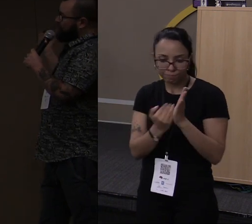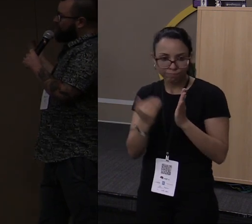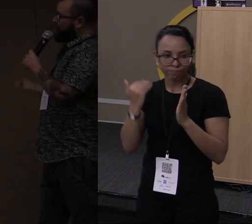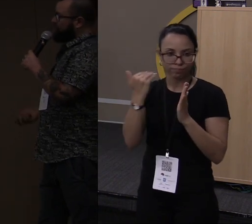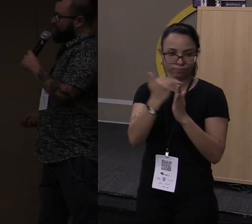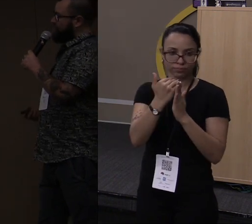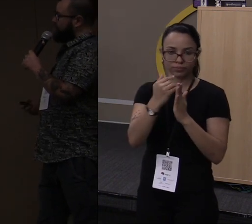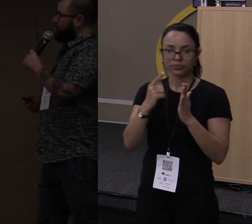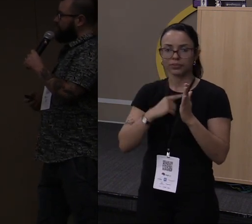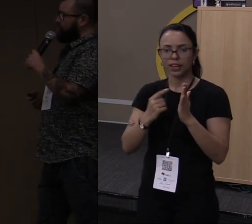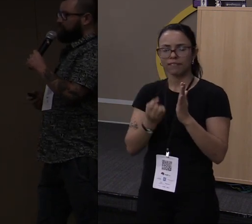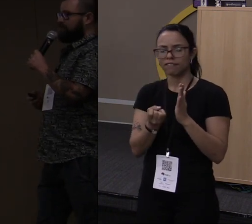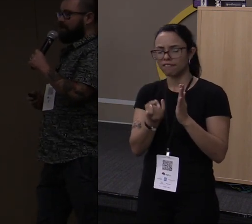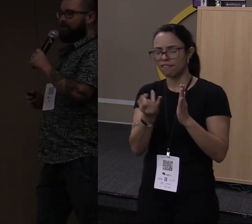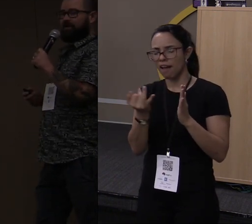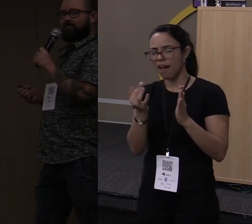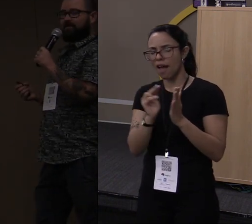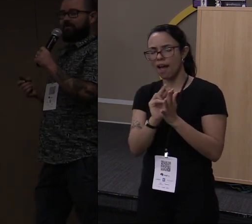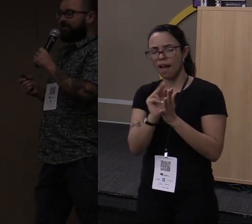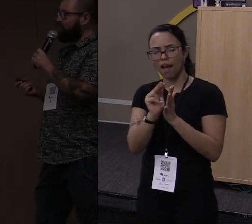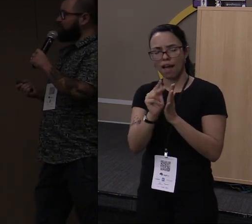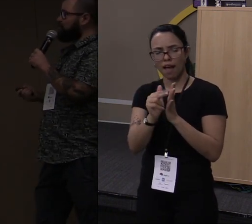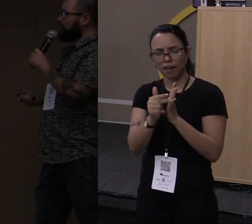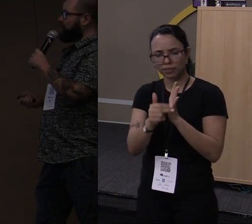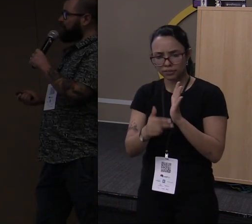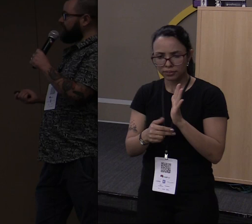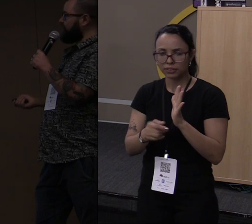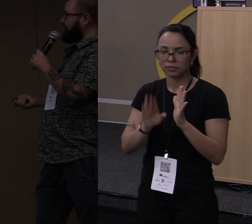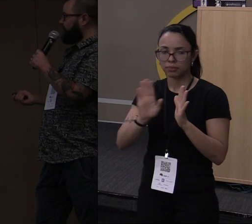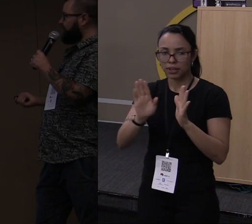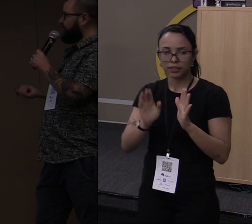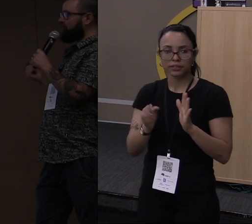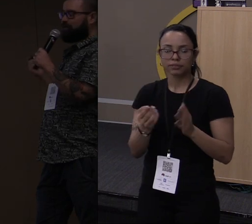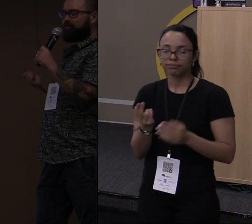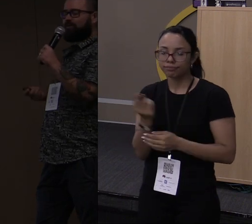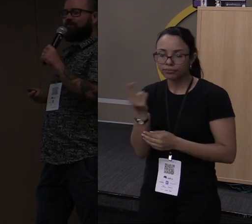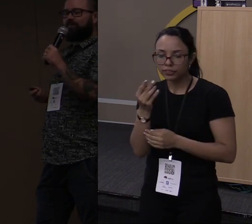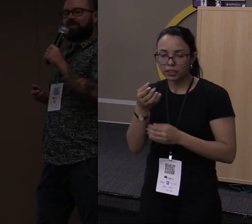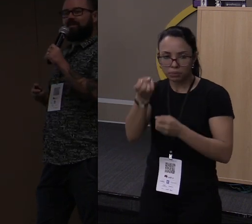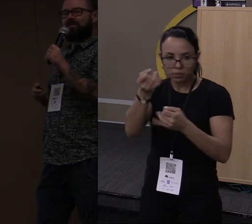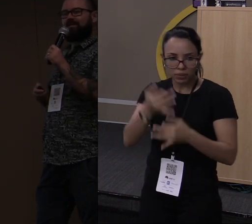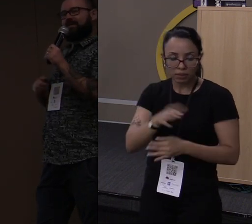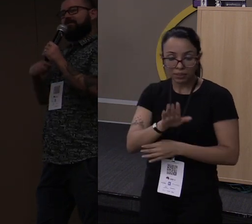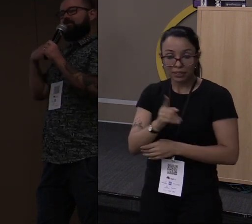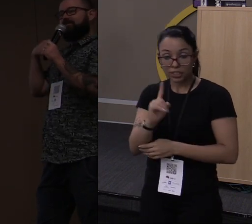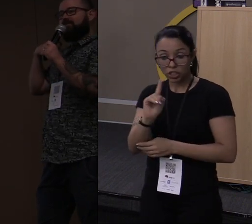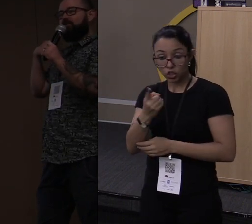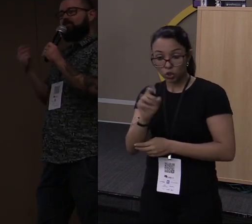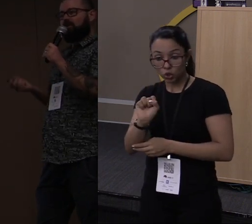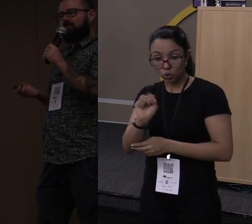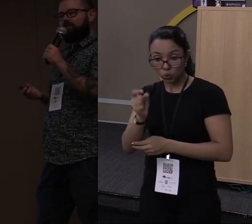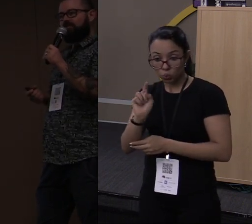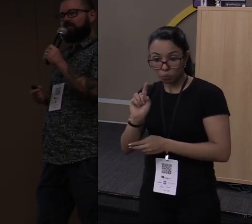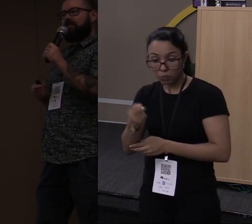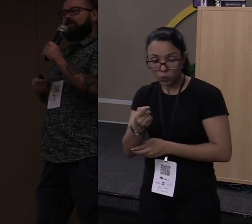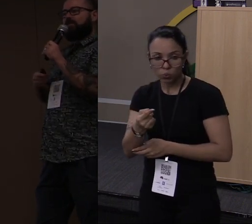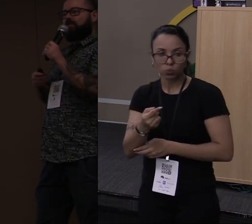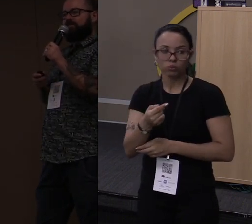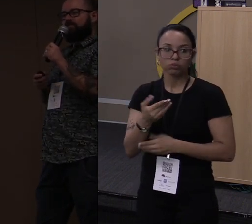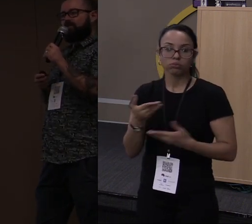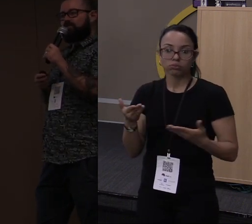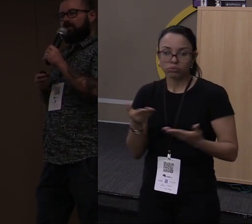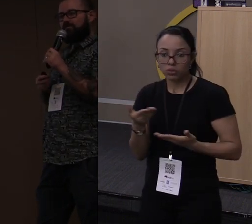bom, tem muita coisa mais dentro do ecossistema, mas não dá para falar de tudo porque tem, como eu falei, 18 mil e as coisas estão muito novas